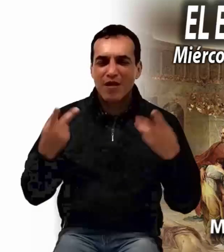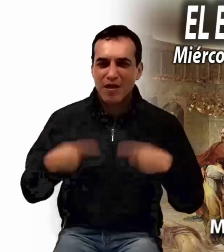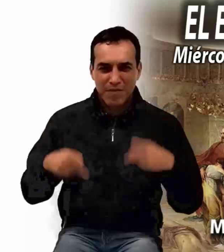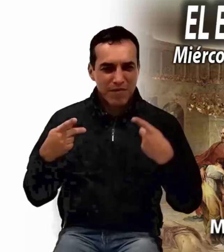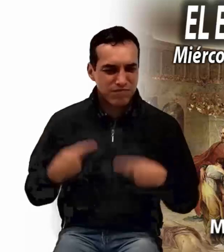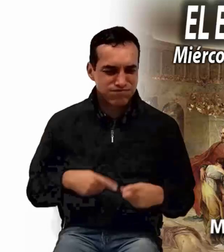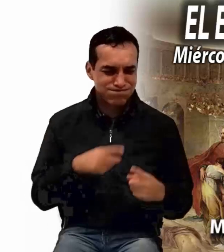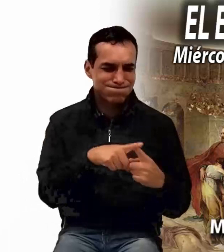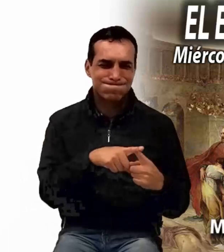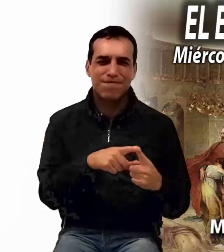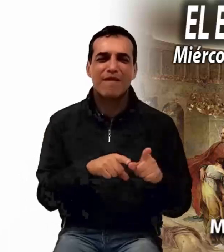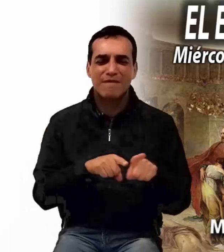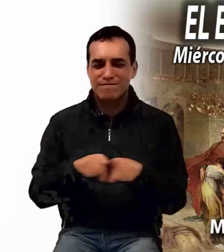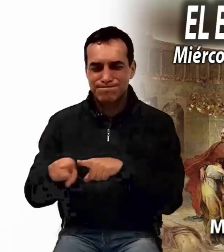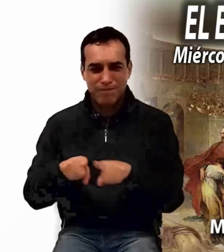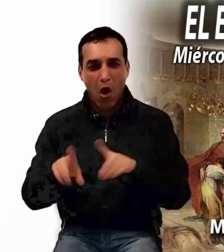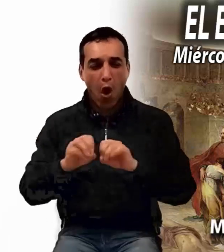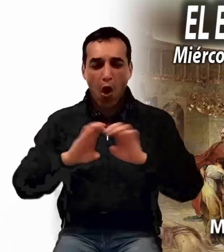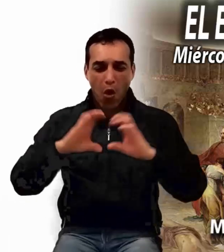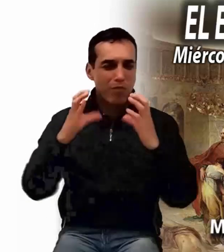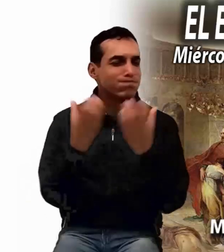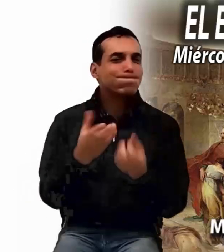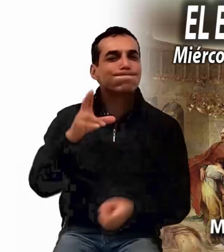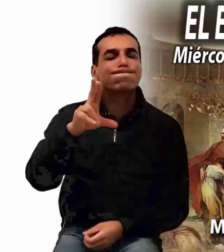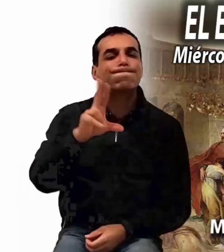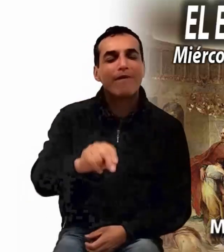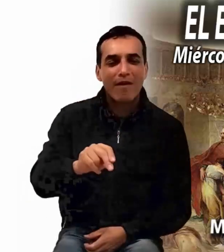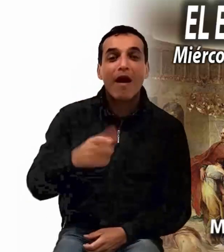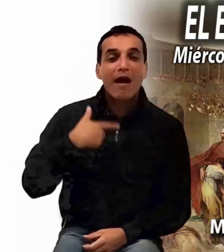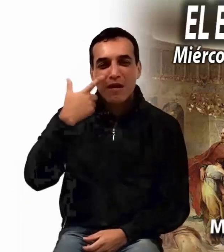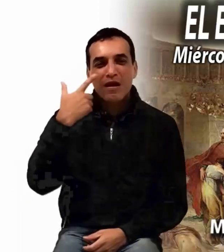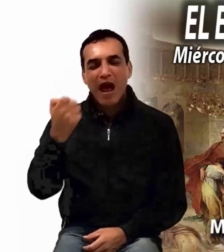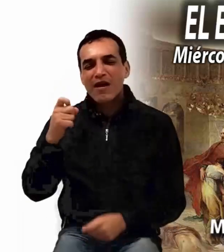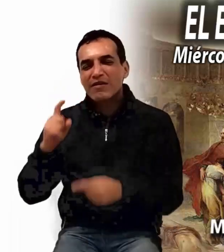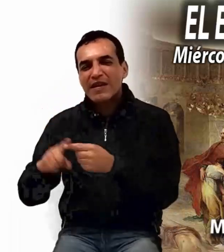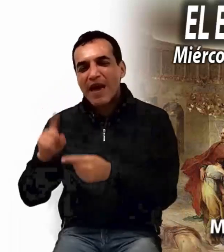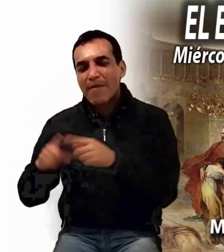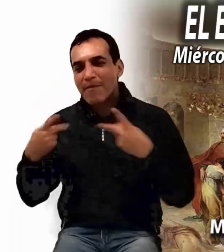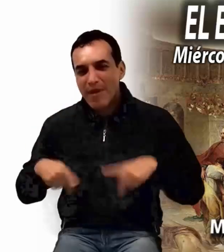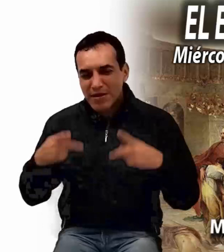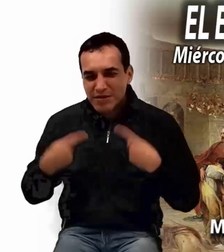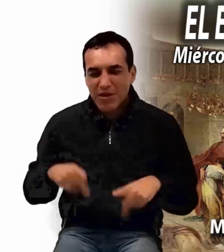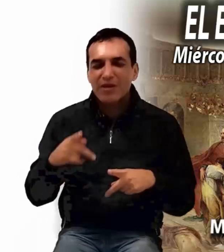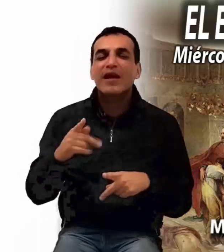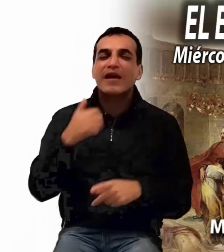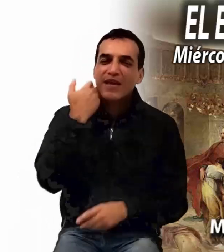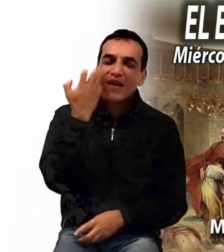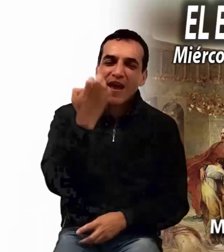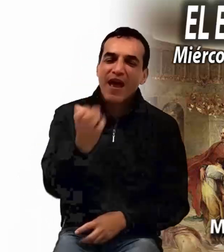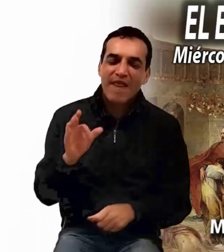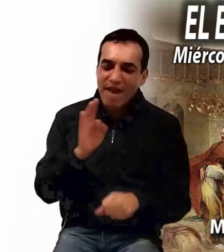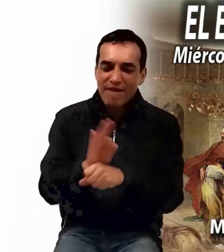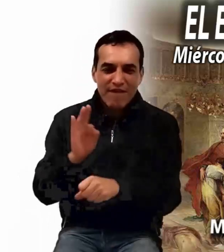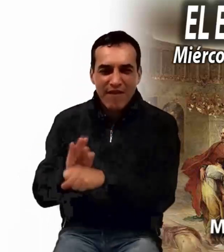la fraternidad. No es raro que quienes buscan la defensa de los más pobres, de la naturaleza,